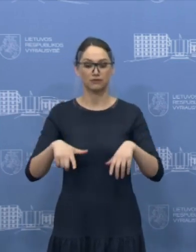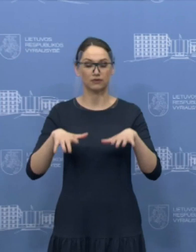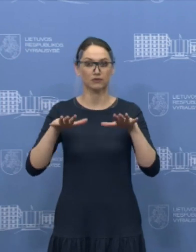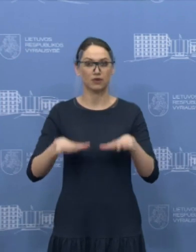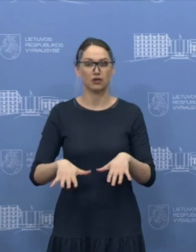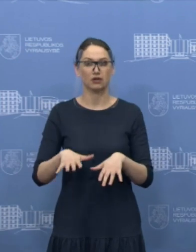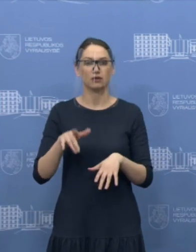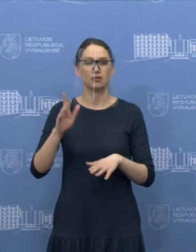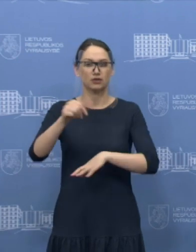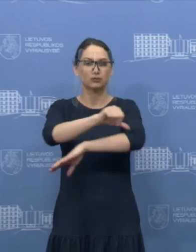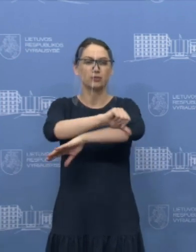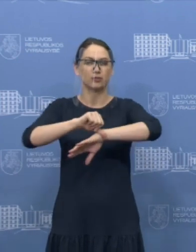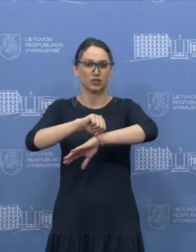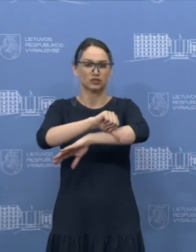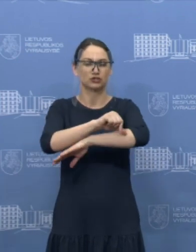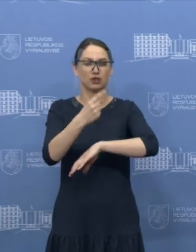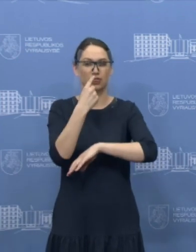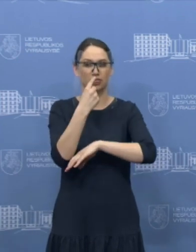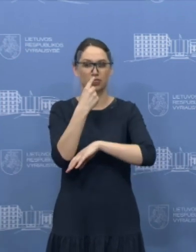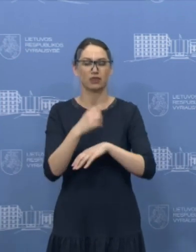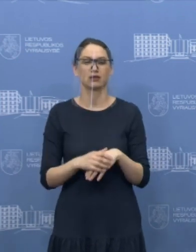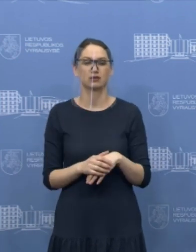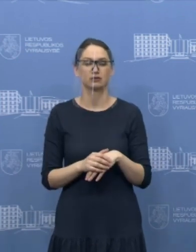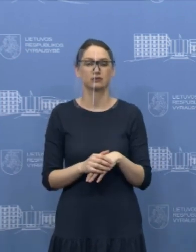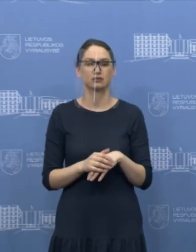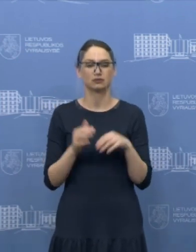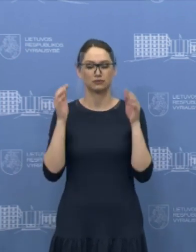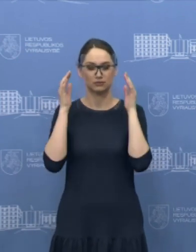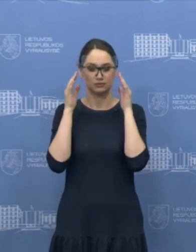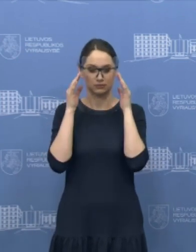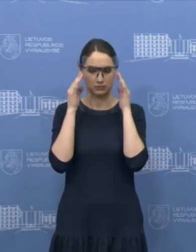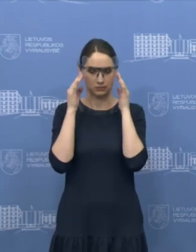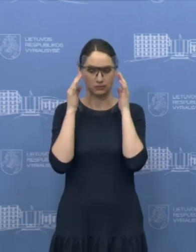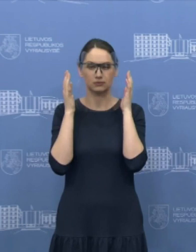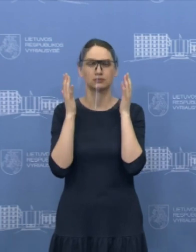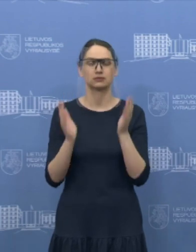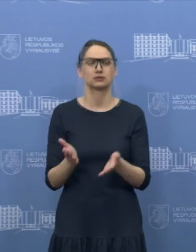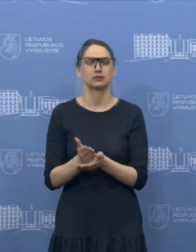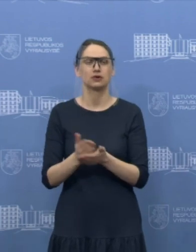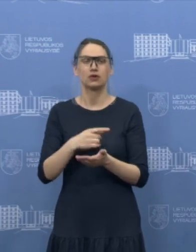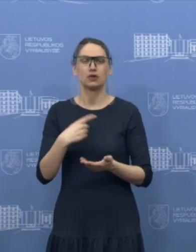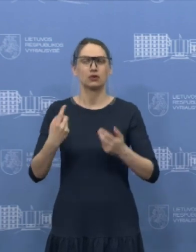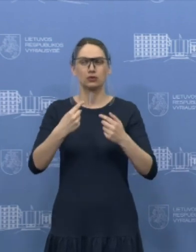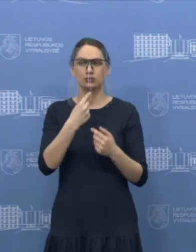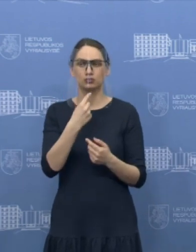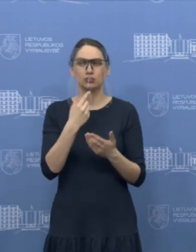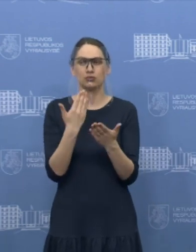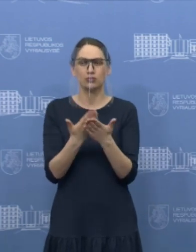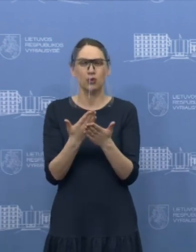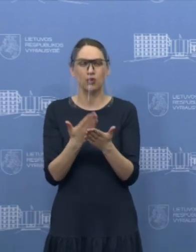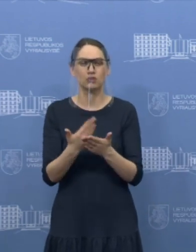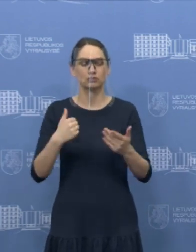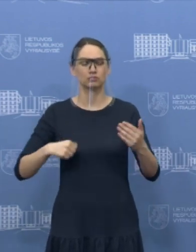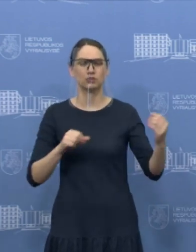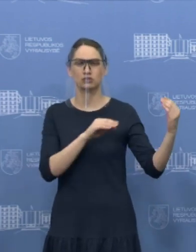pasienyje, toms, kurias atvyksta žmonės, iššūkiai yra dar didesni, nes turime suvaldyti